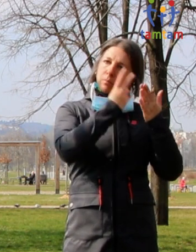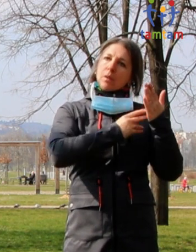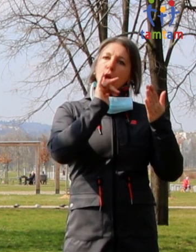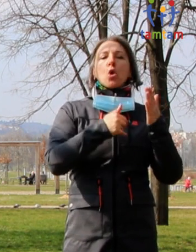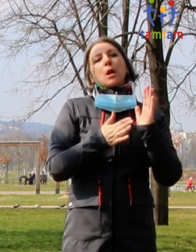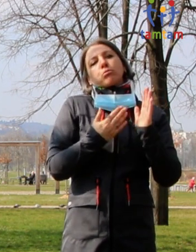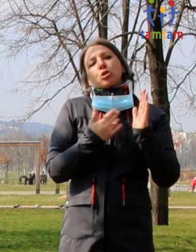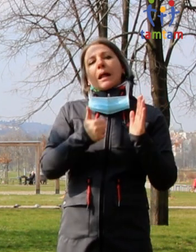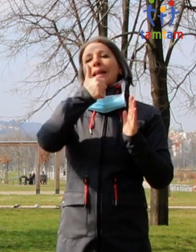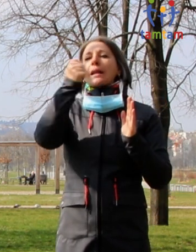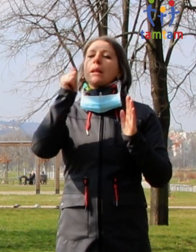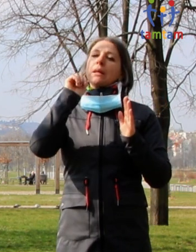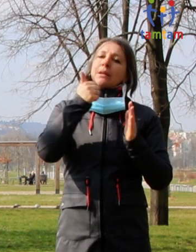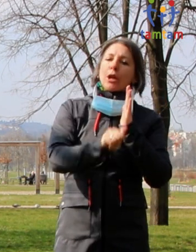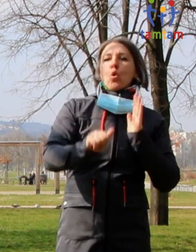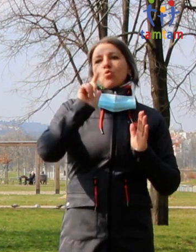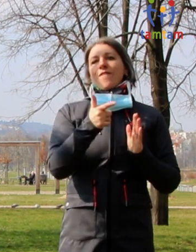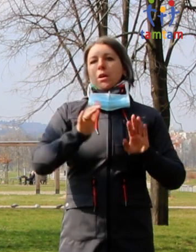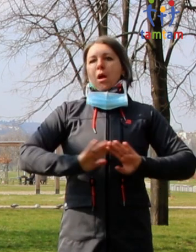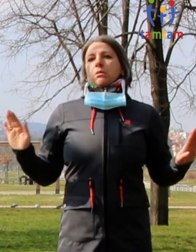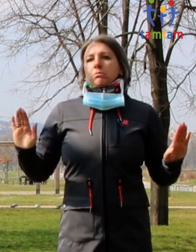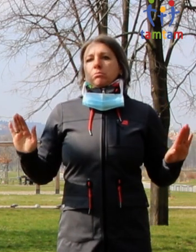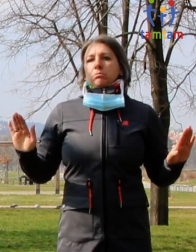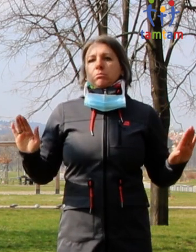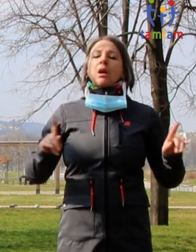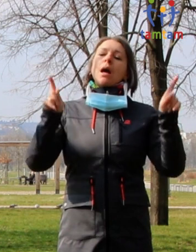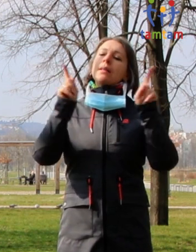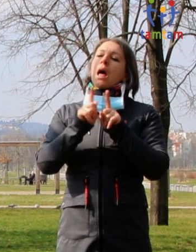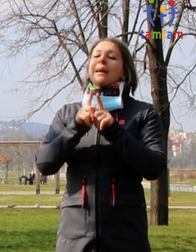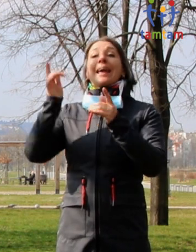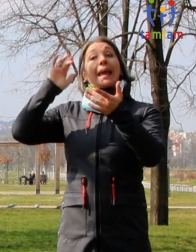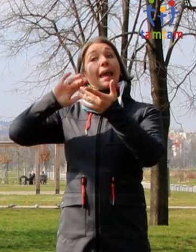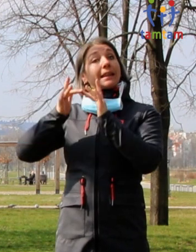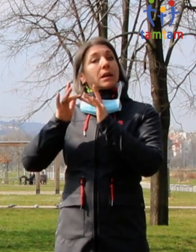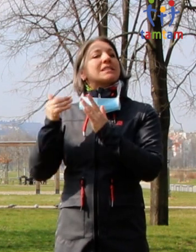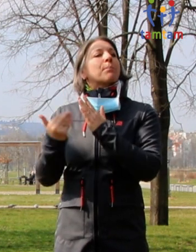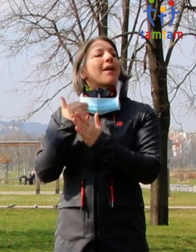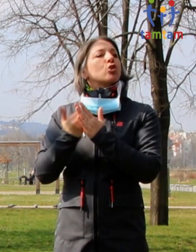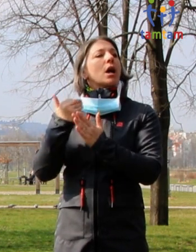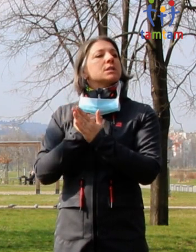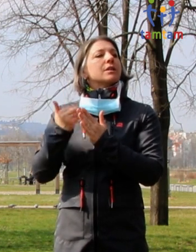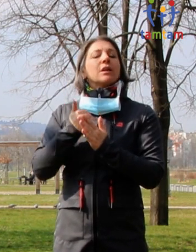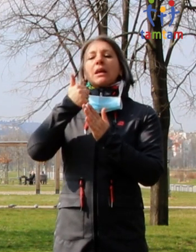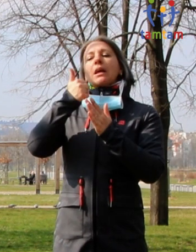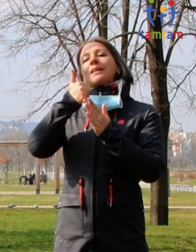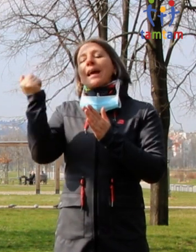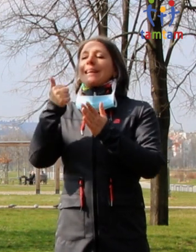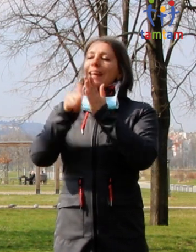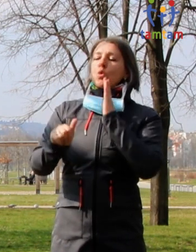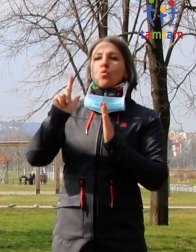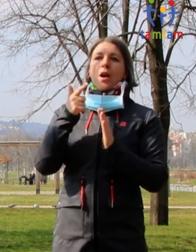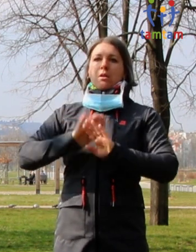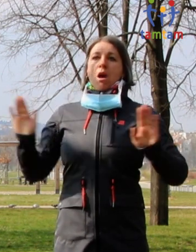jednou nebo dvakrát denně. Jednou nebo dvakrát denně se dívám na internetu na spravodajství. To mi stačí.